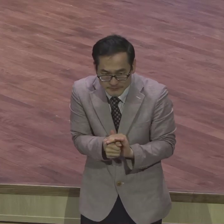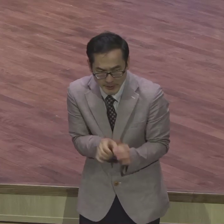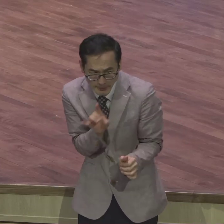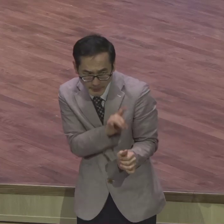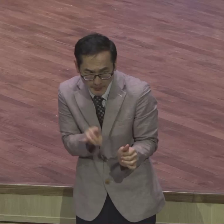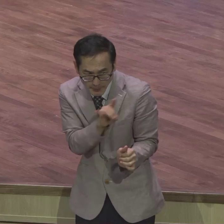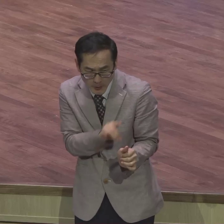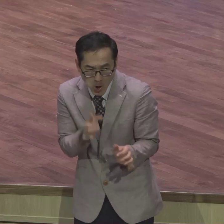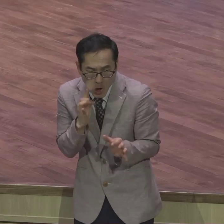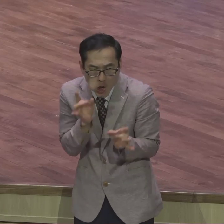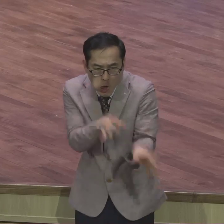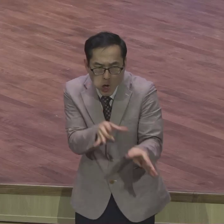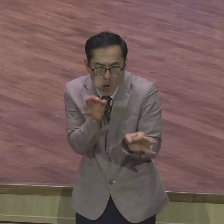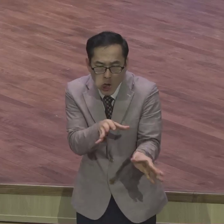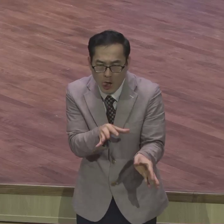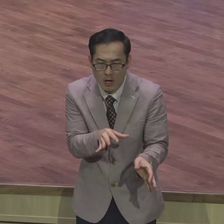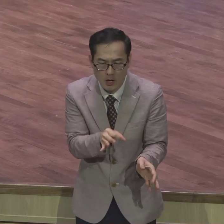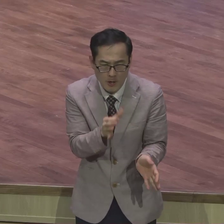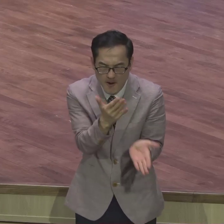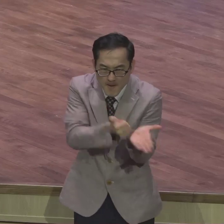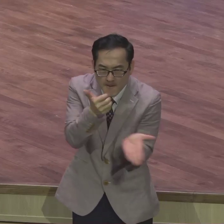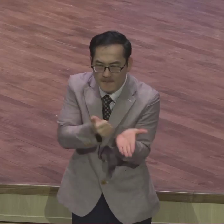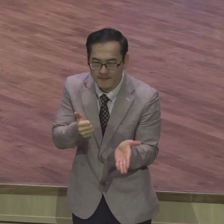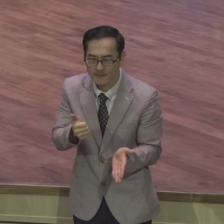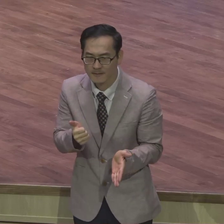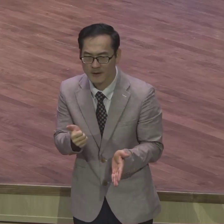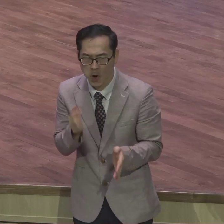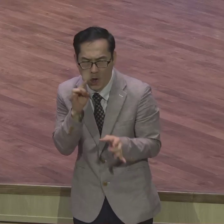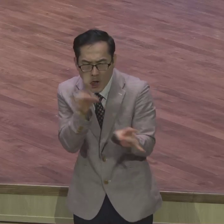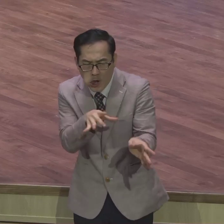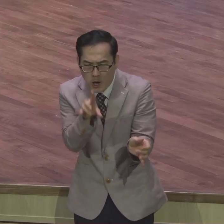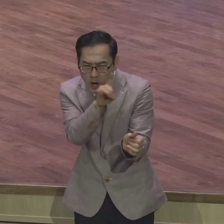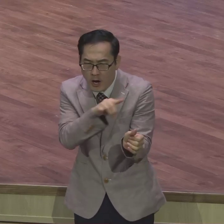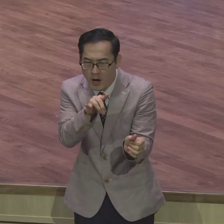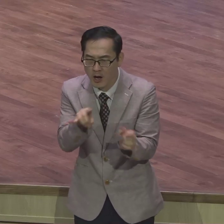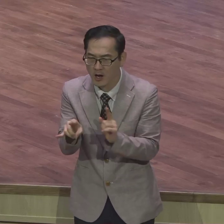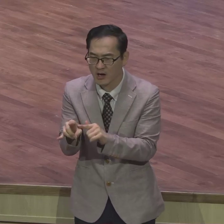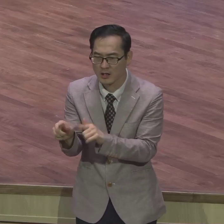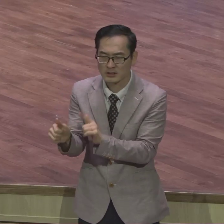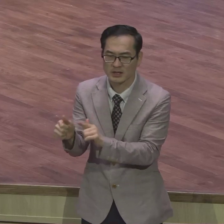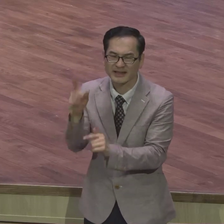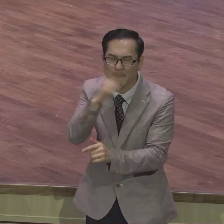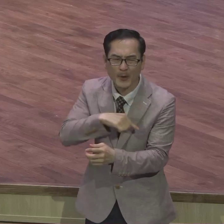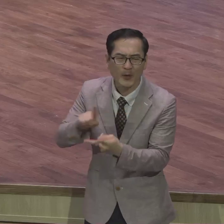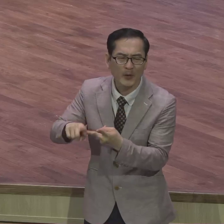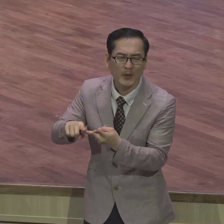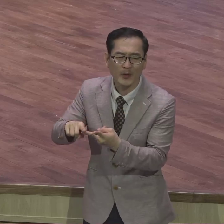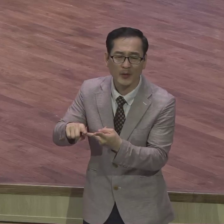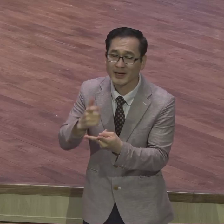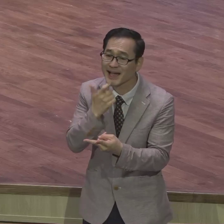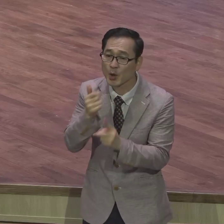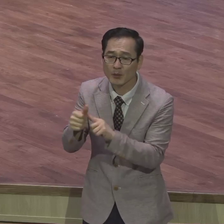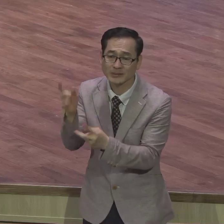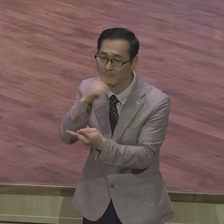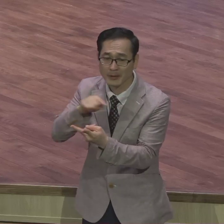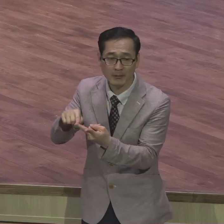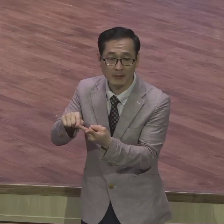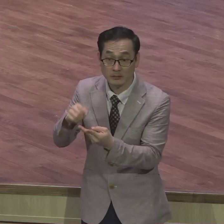존재 거짓말 또 잘하고 속이고 그냥 비열한 인간이요 그런데 불구하고 하나님은 야곱을 되겠다